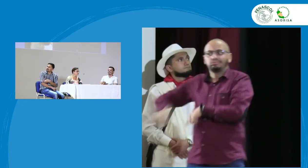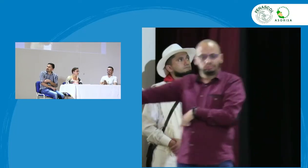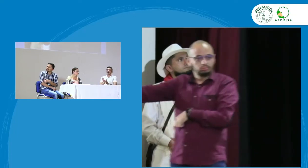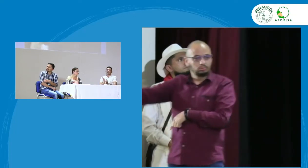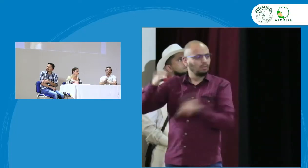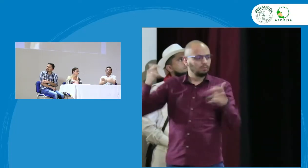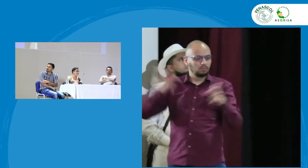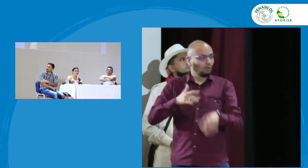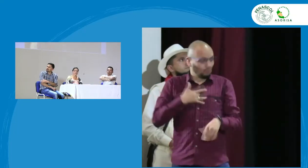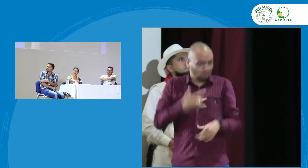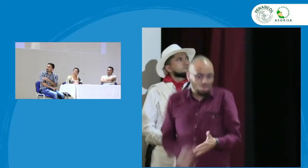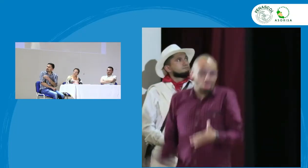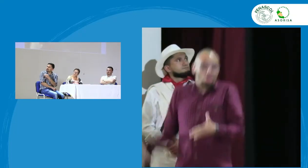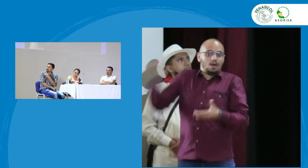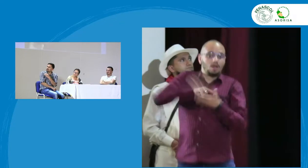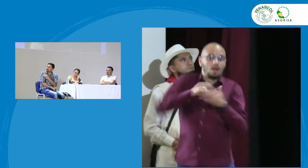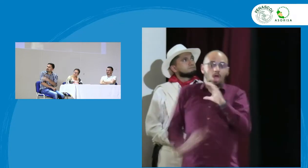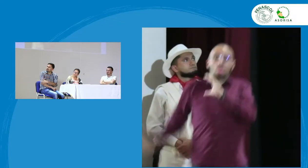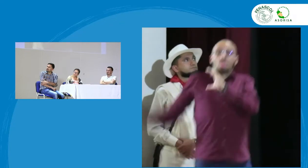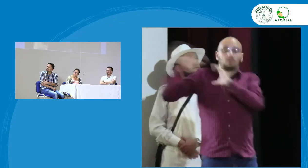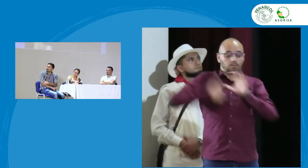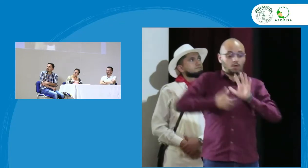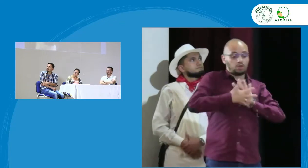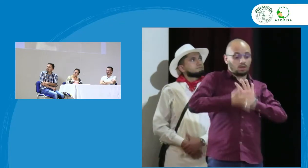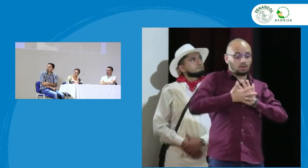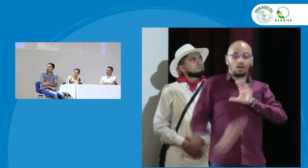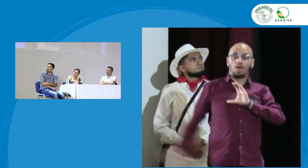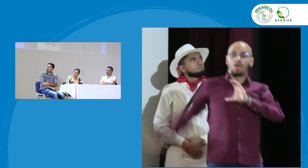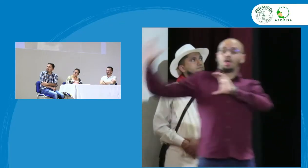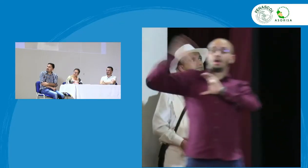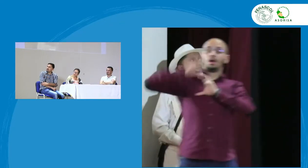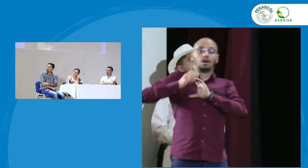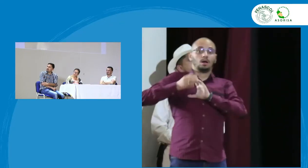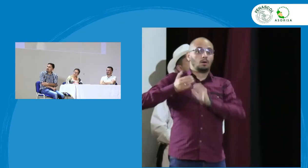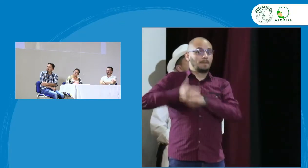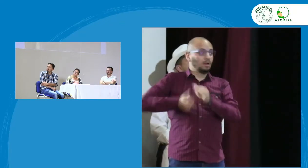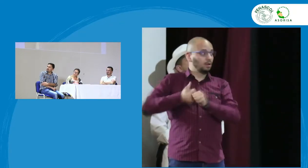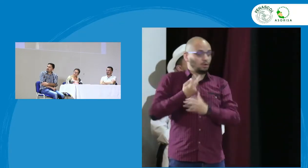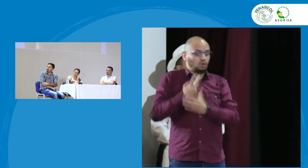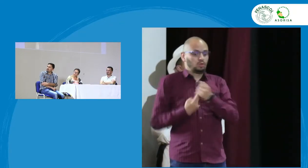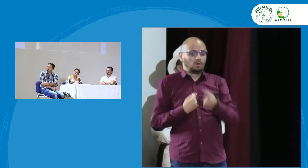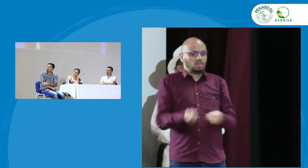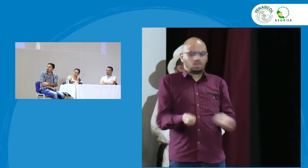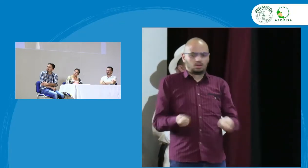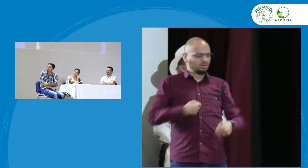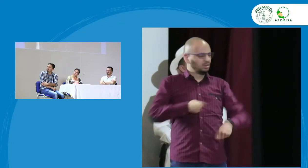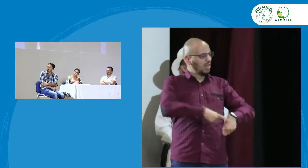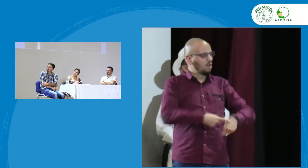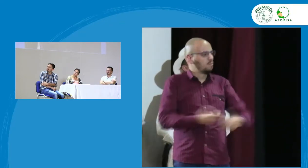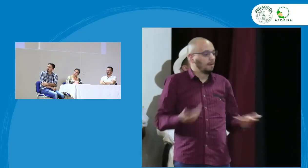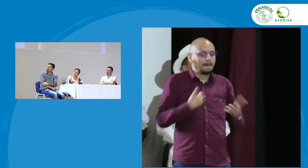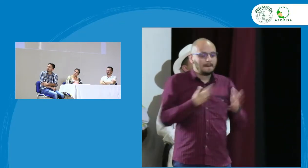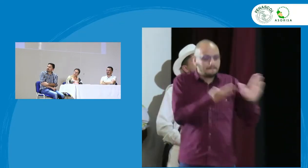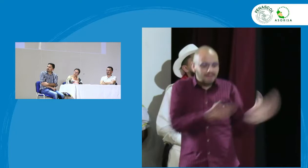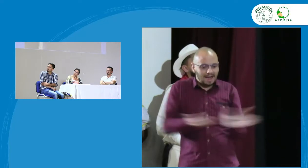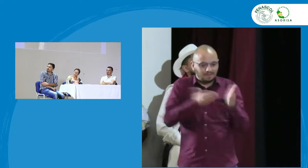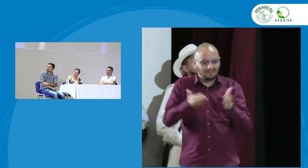mediadores qué pasa con el acompañamiento porque es una sobrecarga laboral al modelo lingüístico que debo manejarla también entonces como mediador